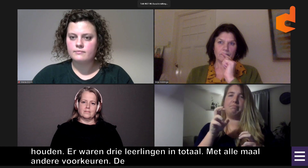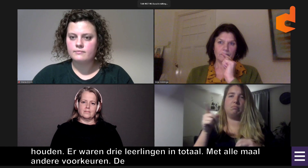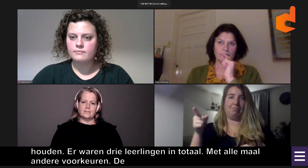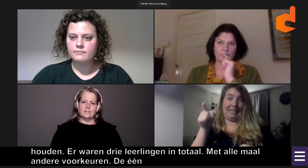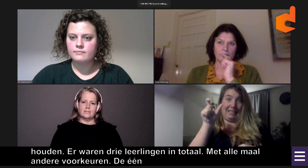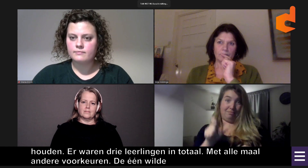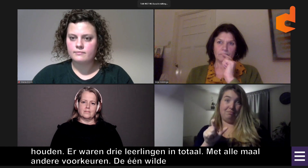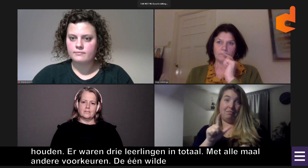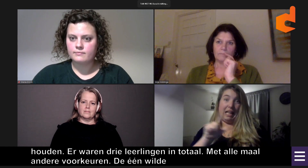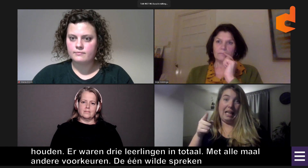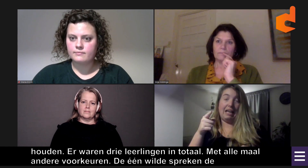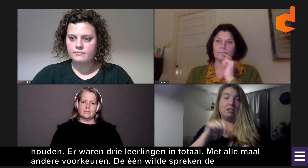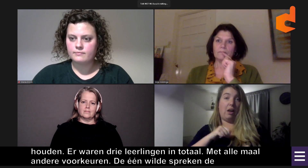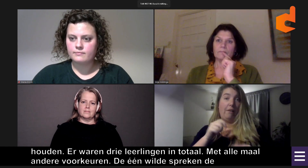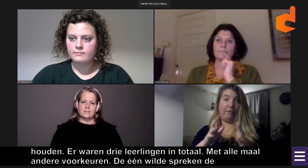gebarentaal.